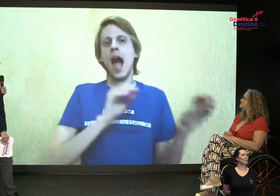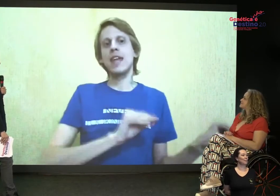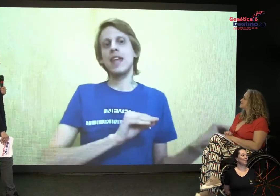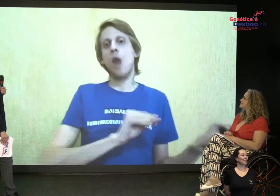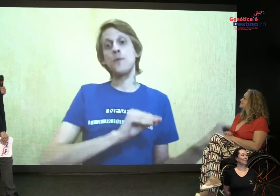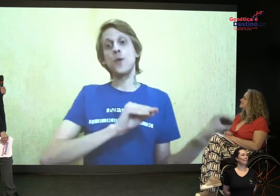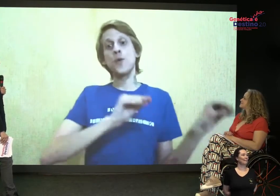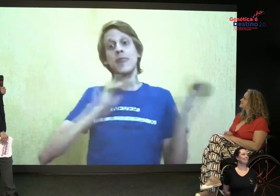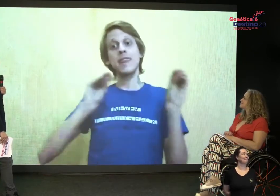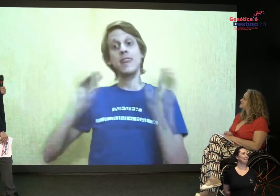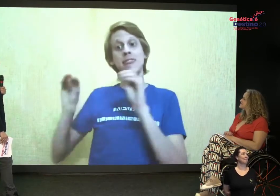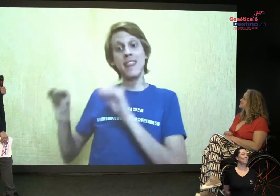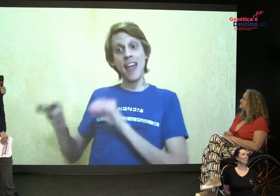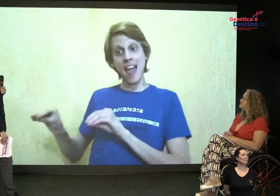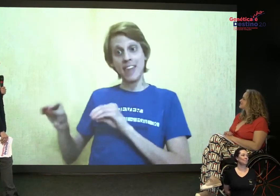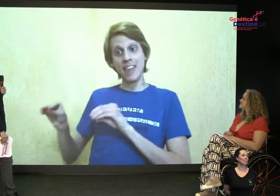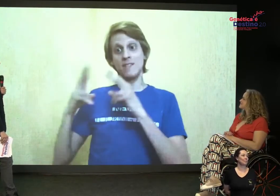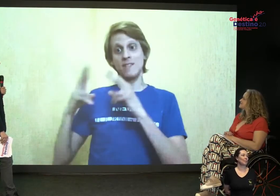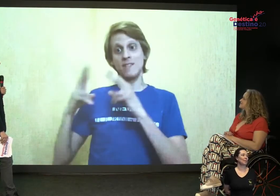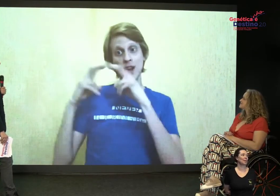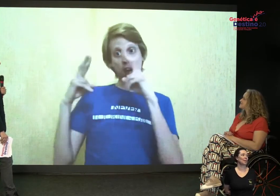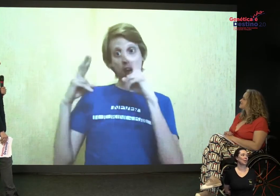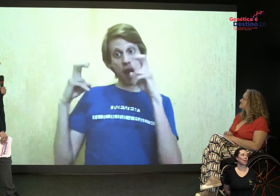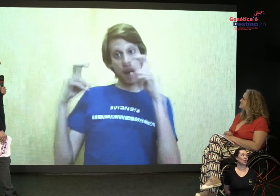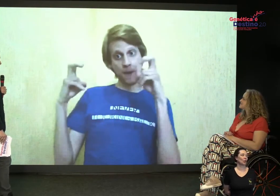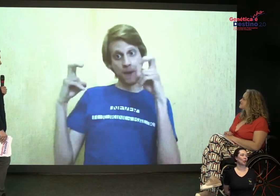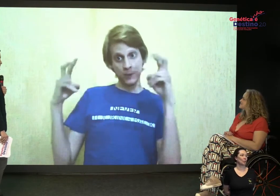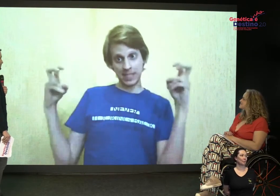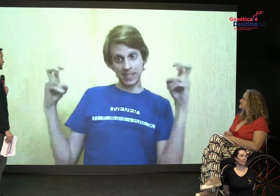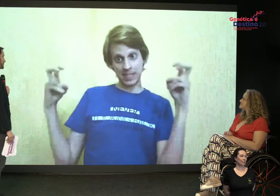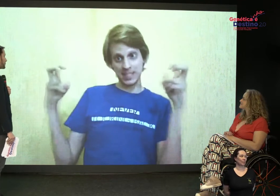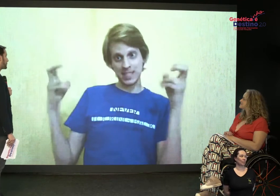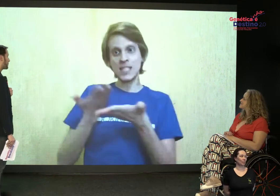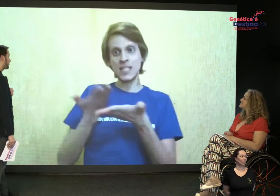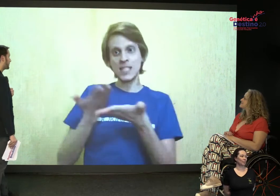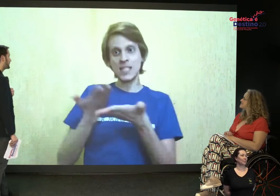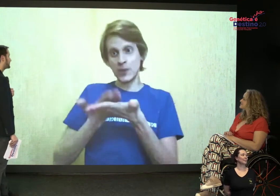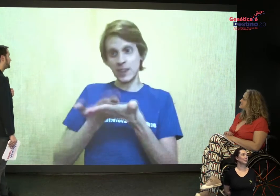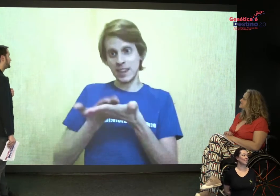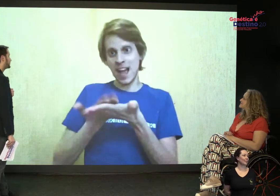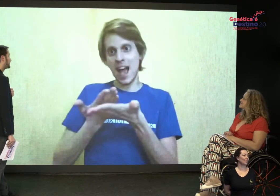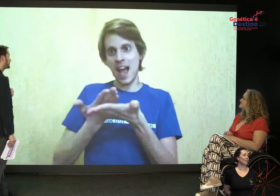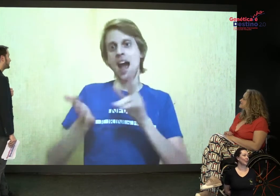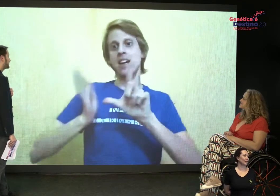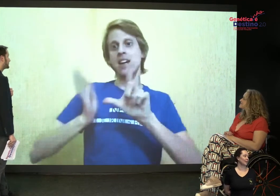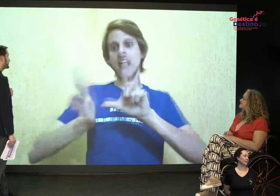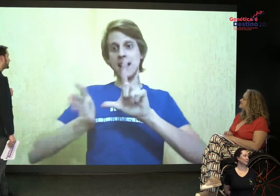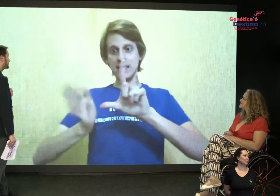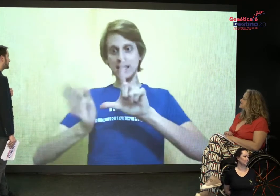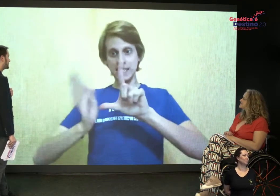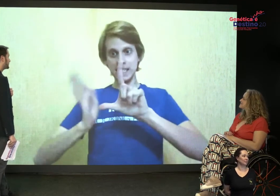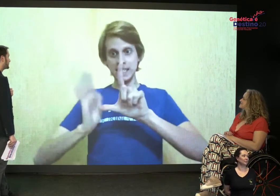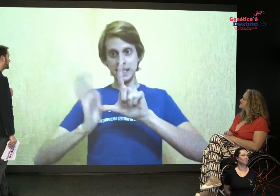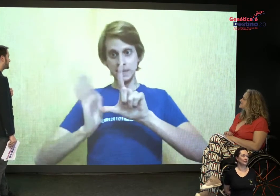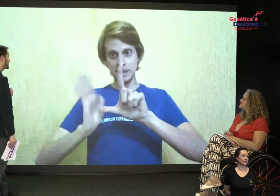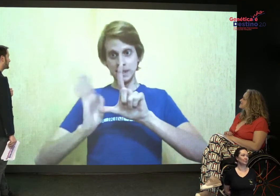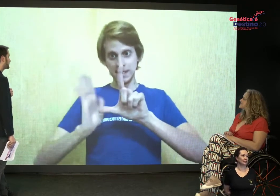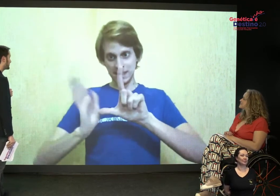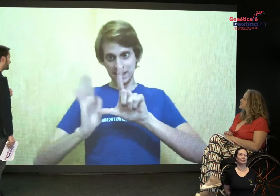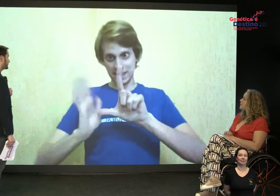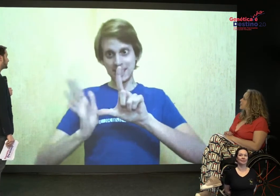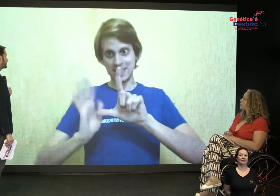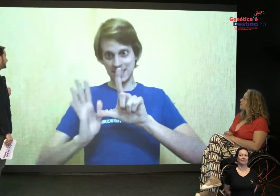Perto da Foz do Iguaçu. E aí, me mudei para Florianópolis, para estudar Letras